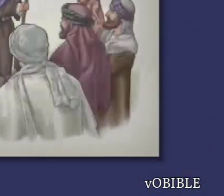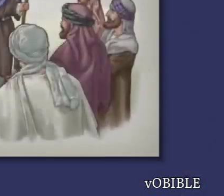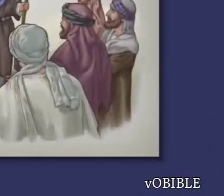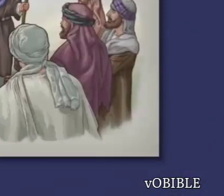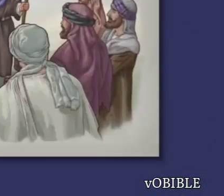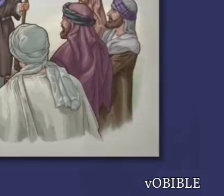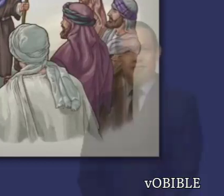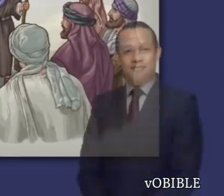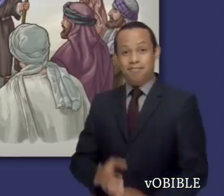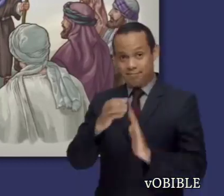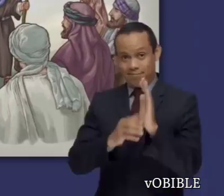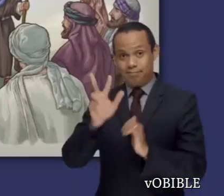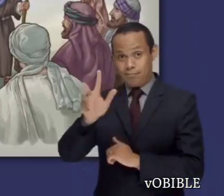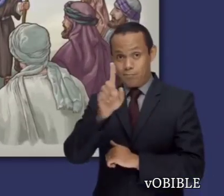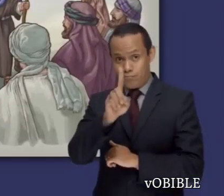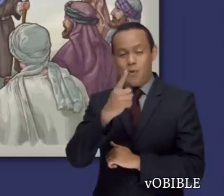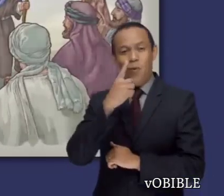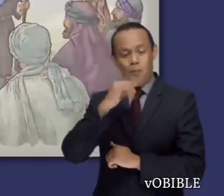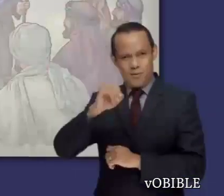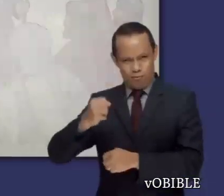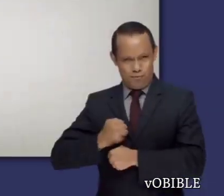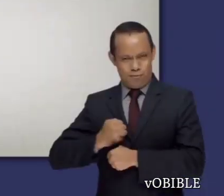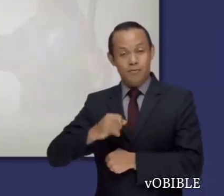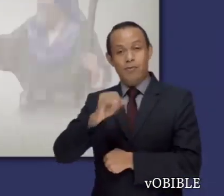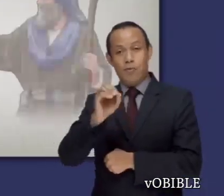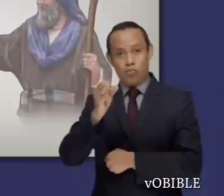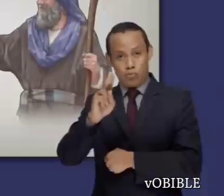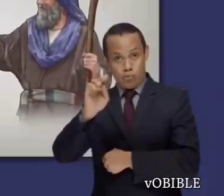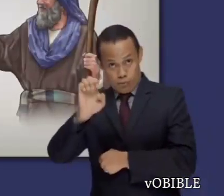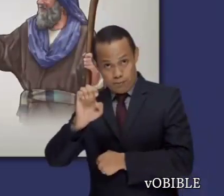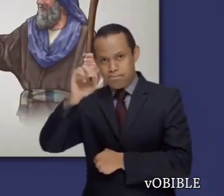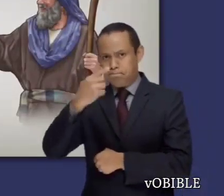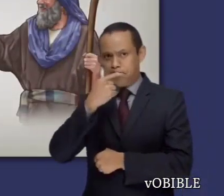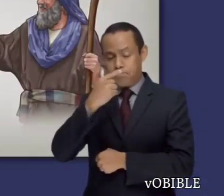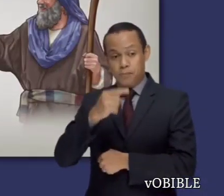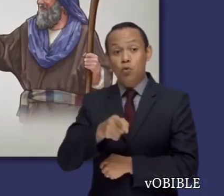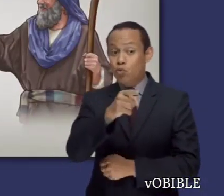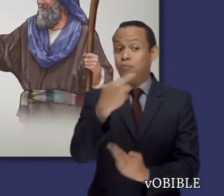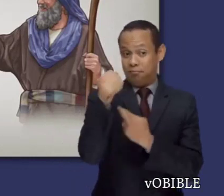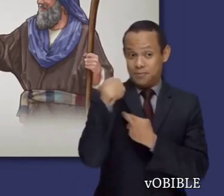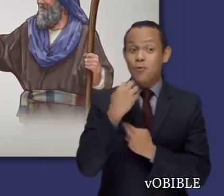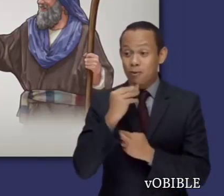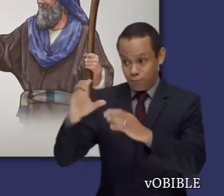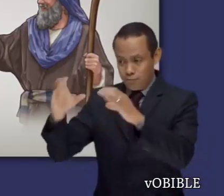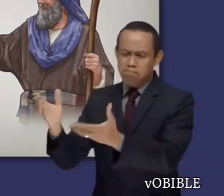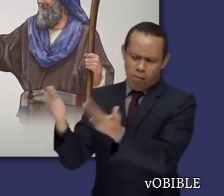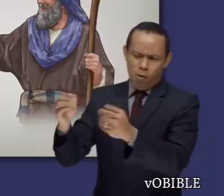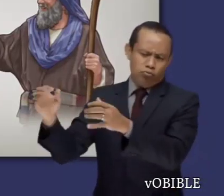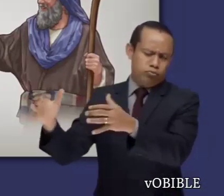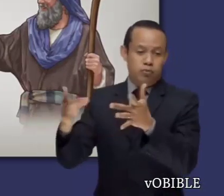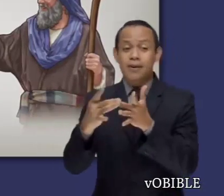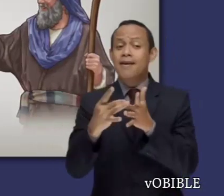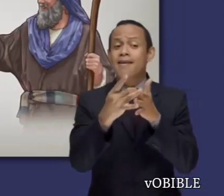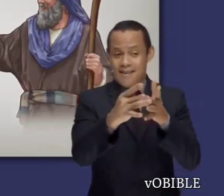Jehová nombra a Josué para que guíe al pueblo a la tierra prometida después de Moisés. Para hacerlo, Josué tendría que ser